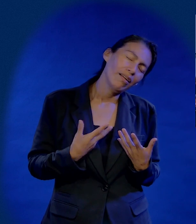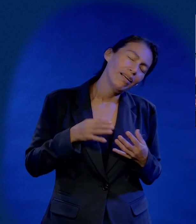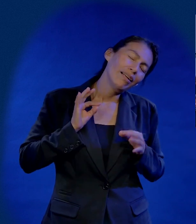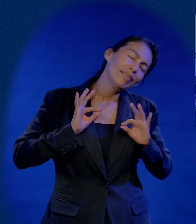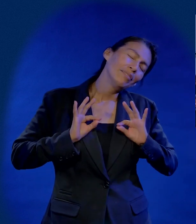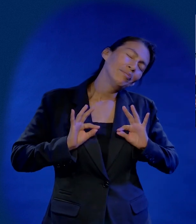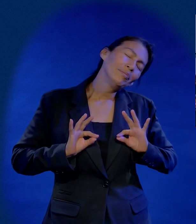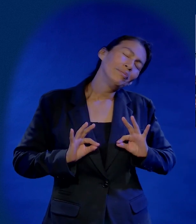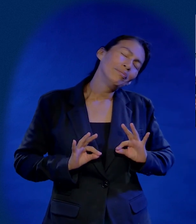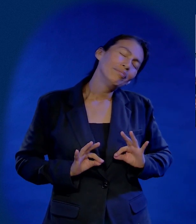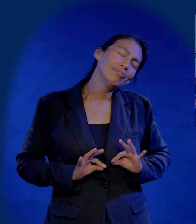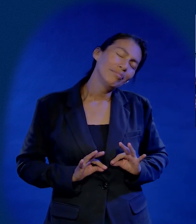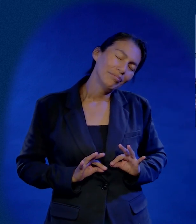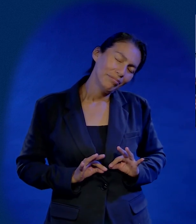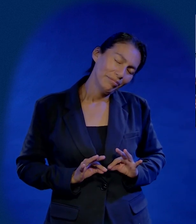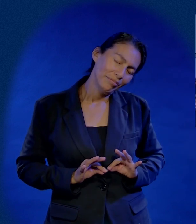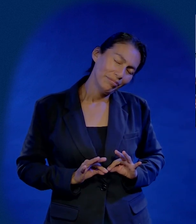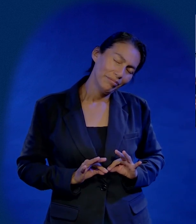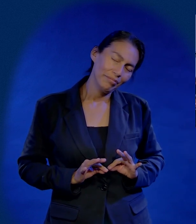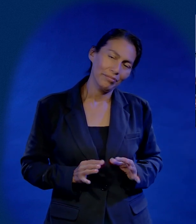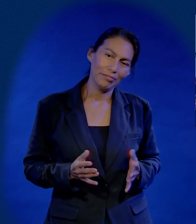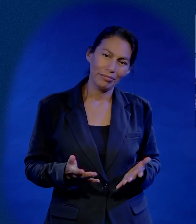mi cuerpo decía, pero está tan rico estar aquí.